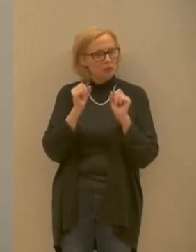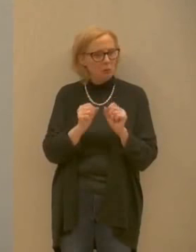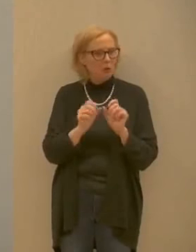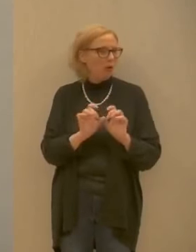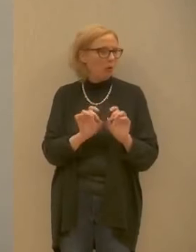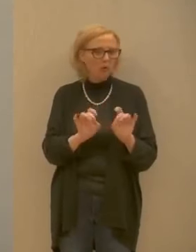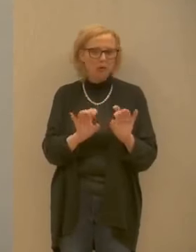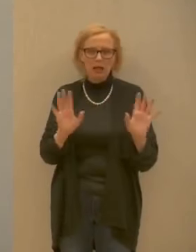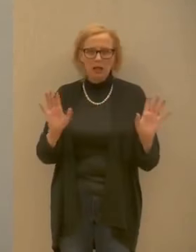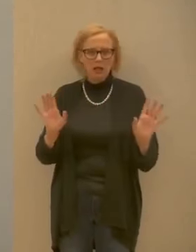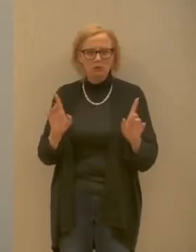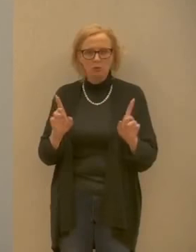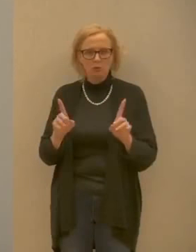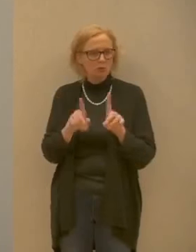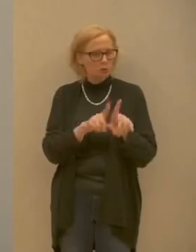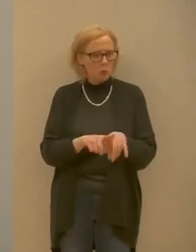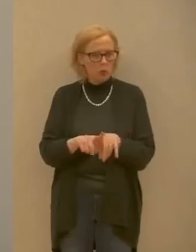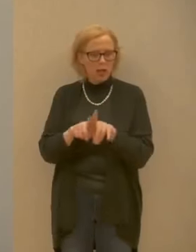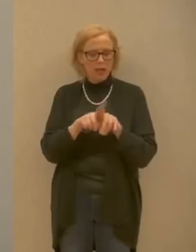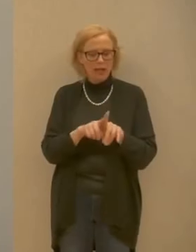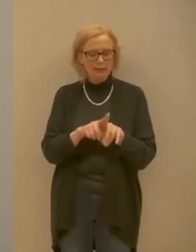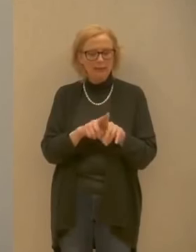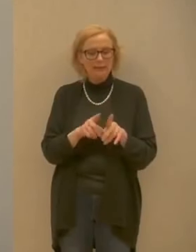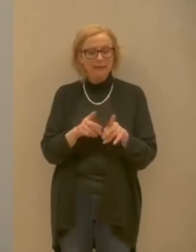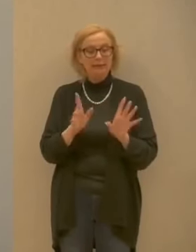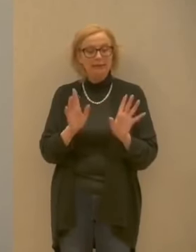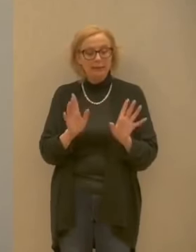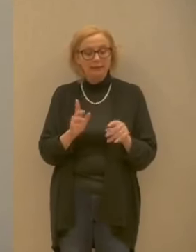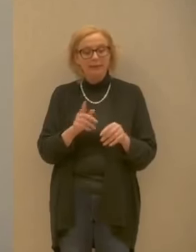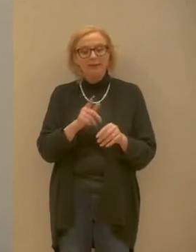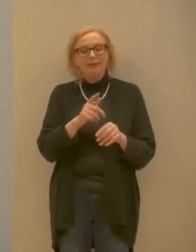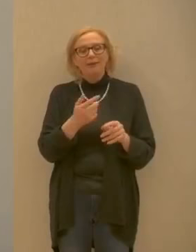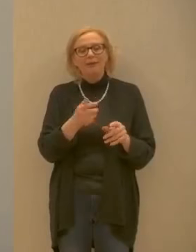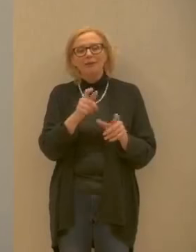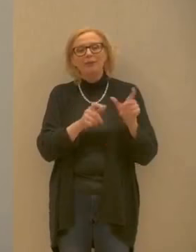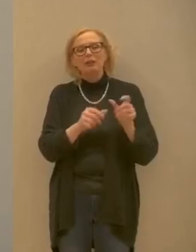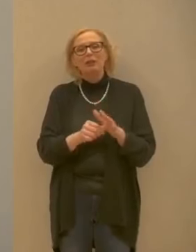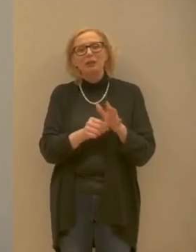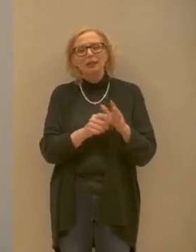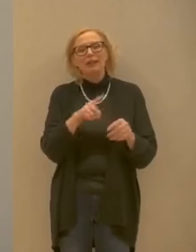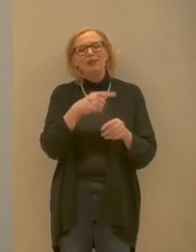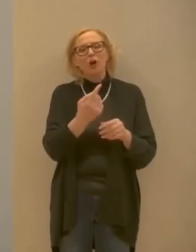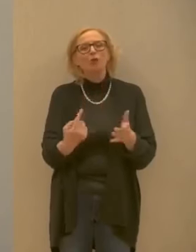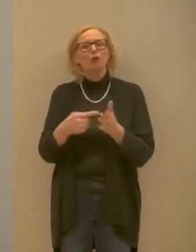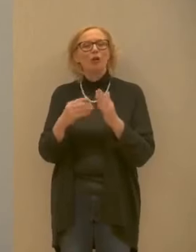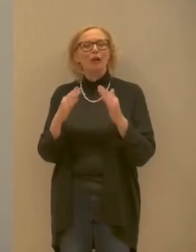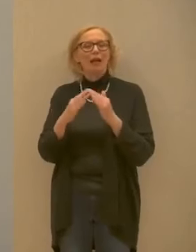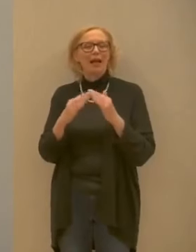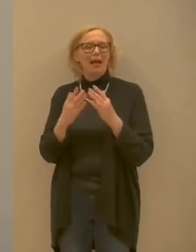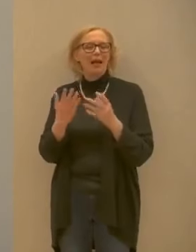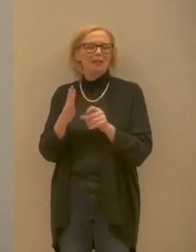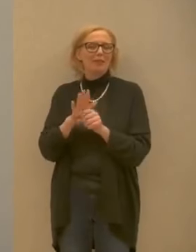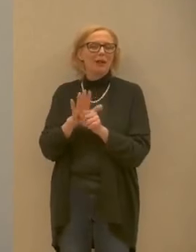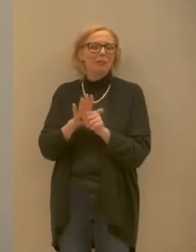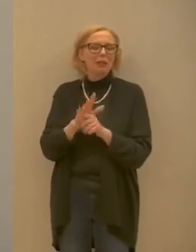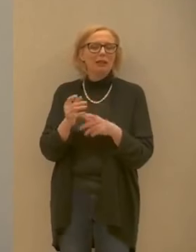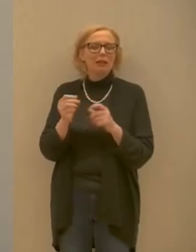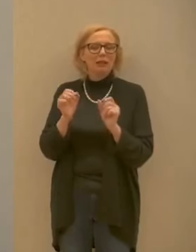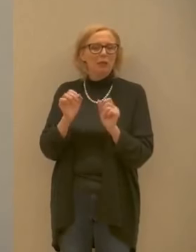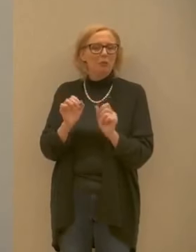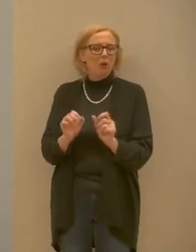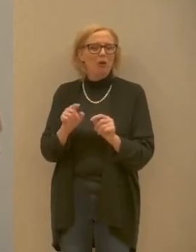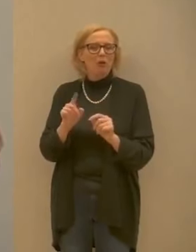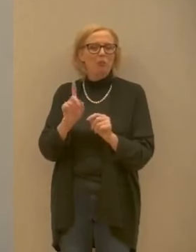premesso che poi tutti i dipendenti fanno anche una vita normale vanno a casa e quindi frequentano luoghi di vita ed è